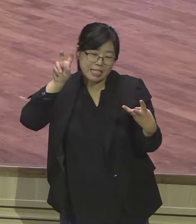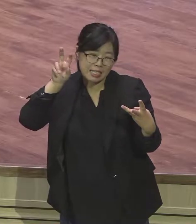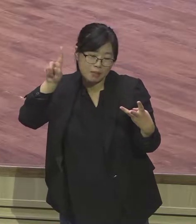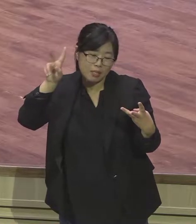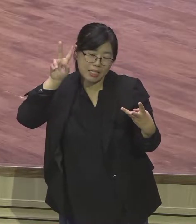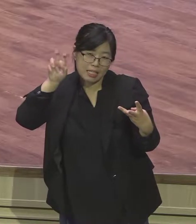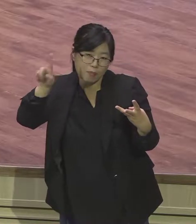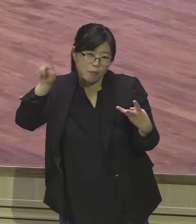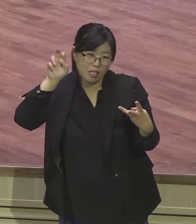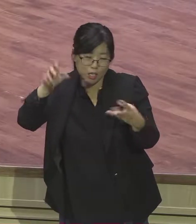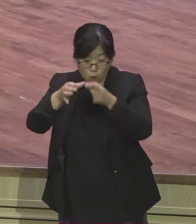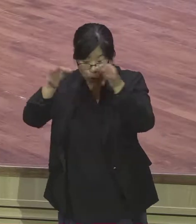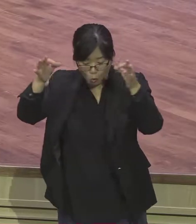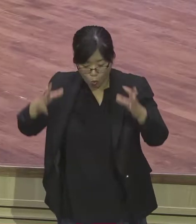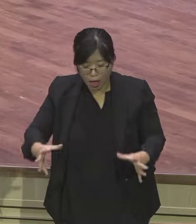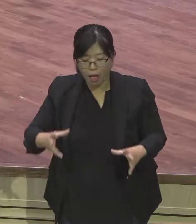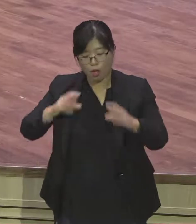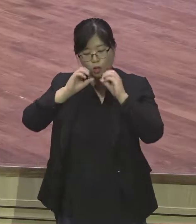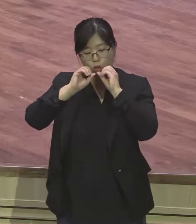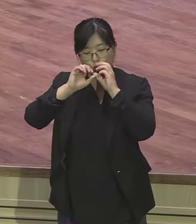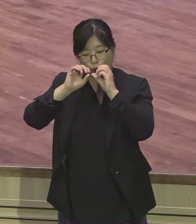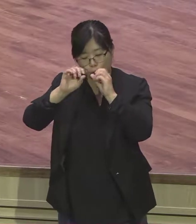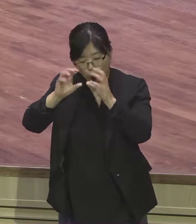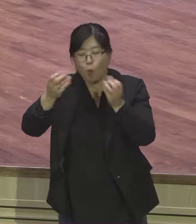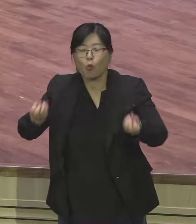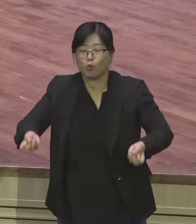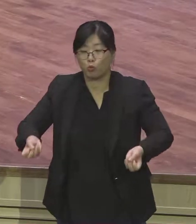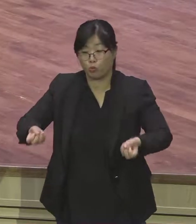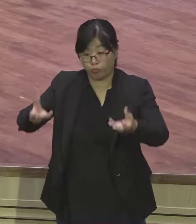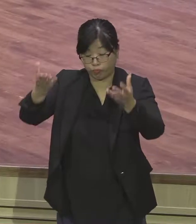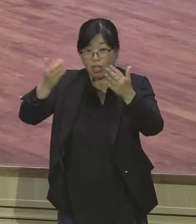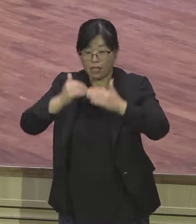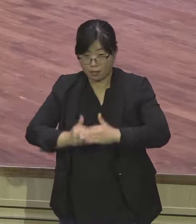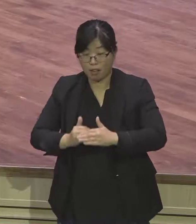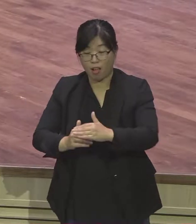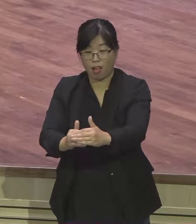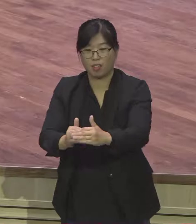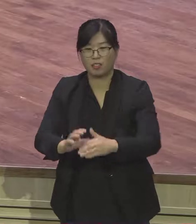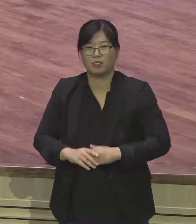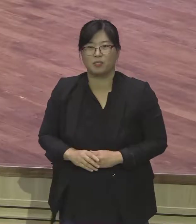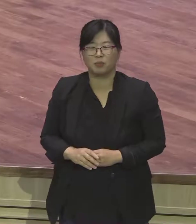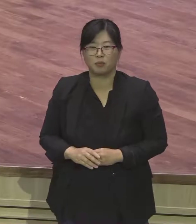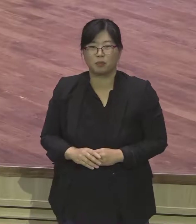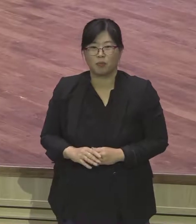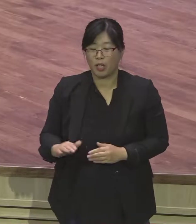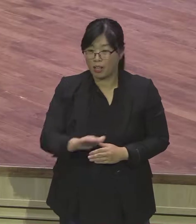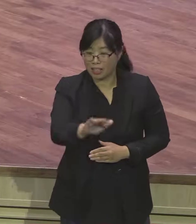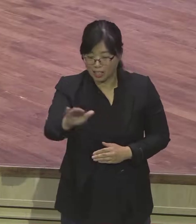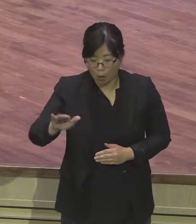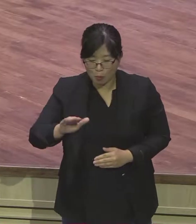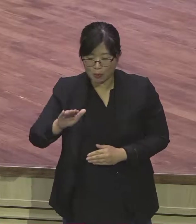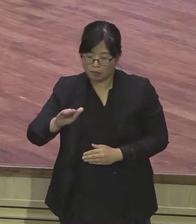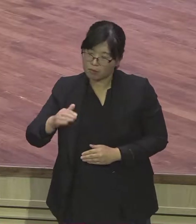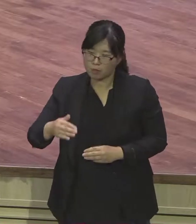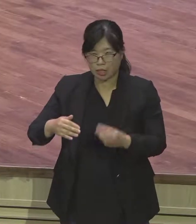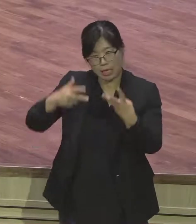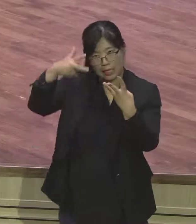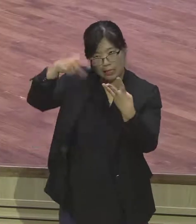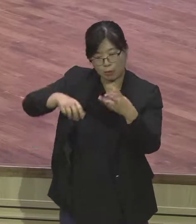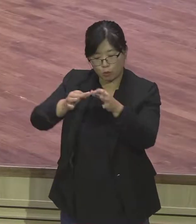있습니다 한 영혼구원을 위해서 여러분들이 전도 대상들을 선정하고 가슴 품고 기도하시기 바랍니다 교회에서는 어떻게 하든지